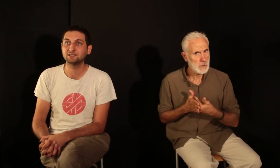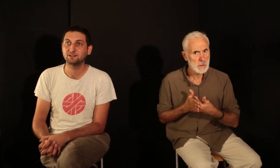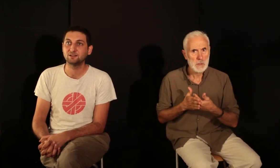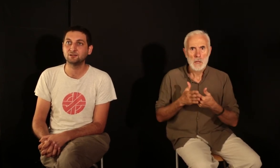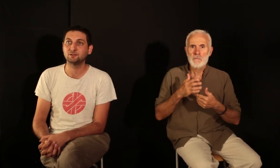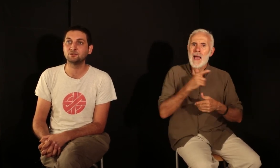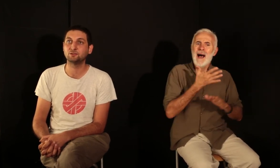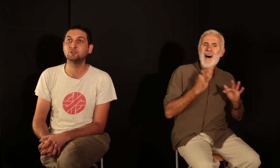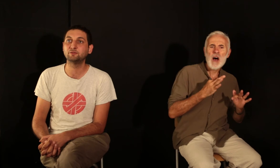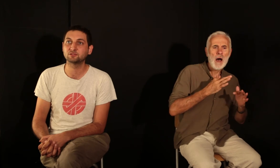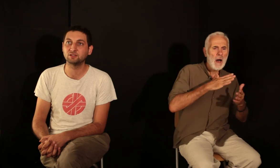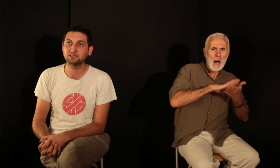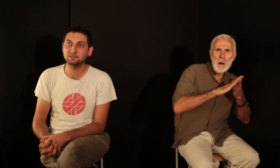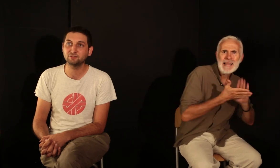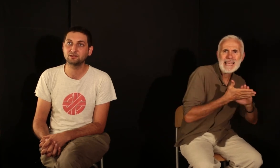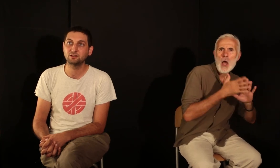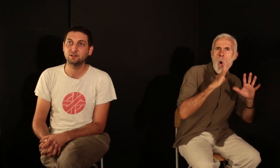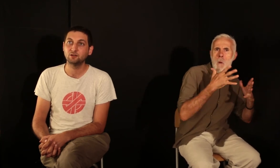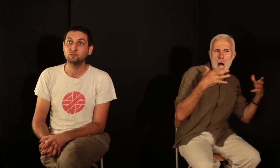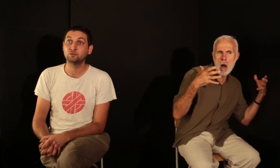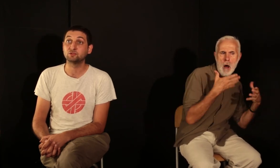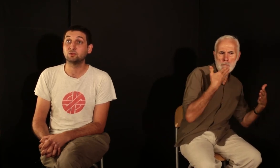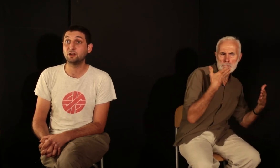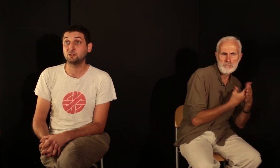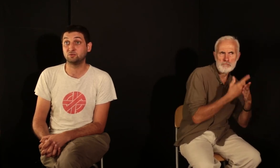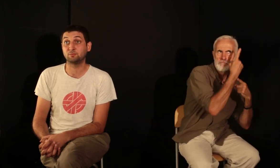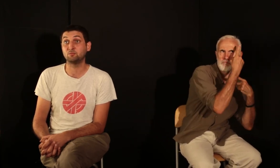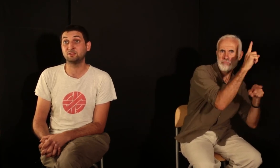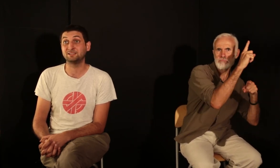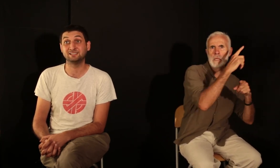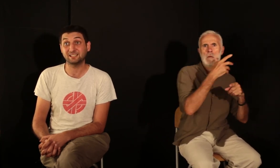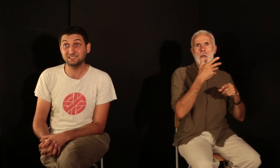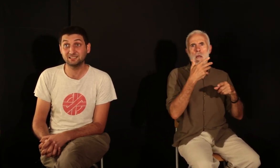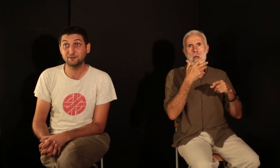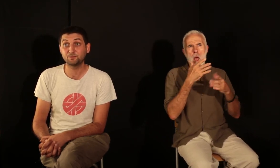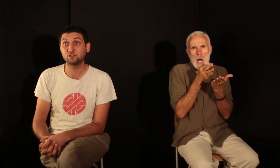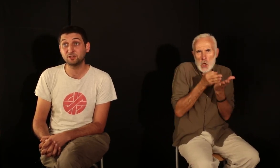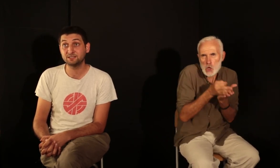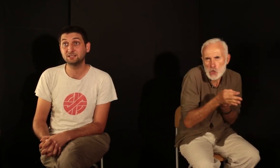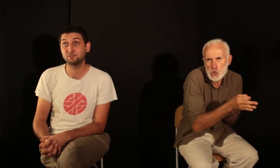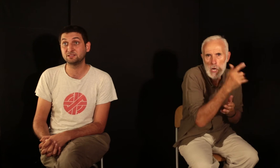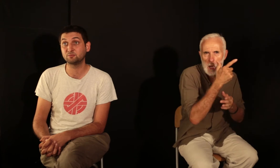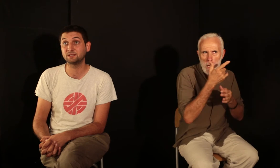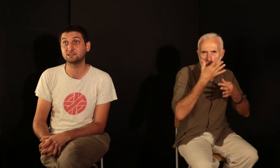de défense collective, ou que ce soit tout simplement des tactiques juridiques mises en place.